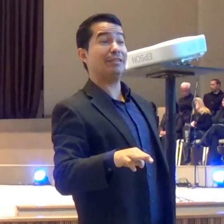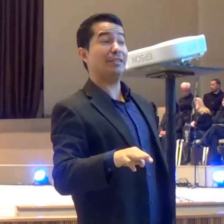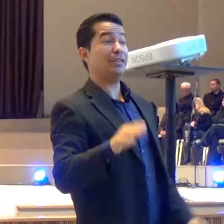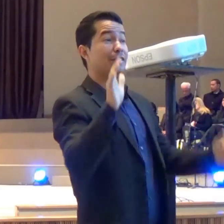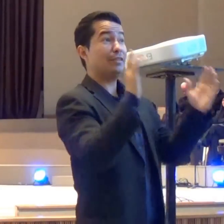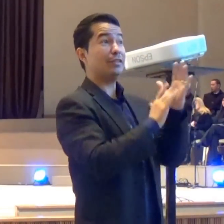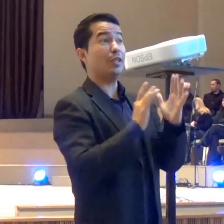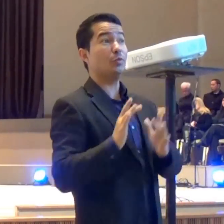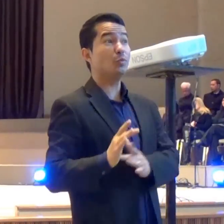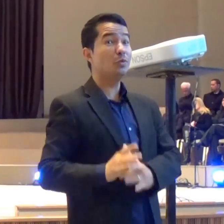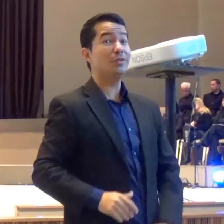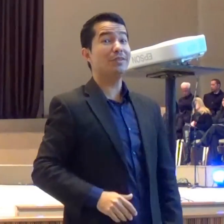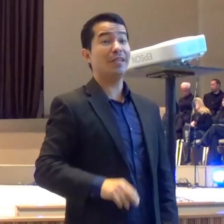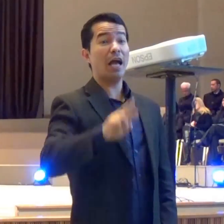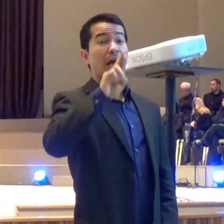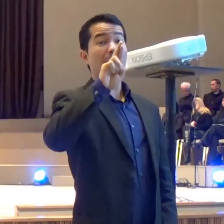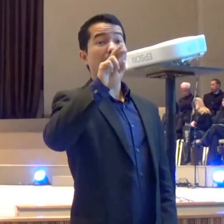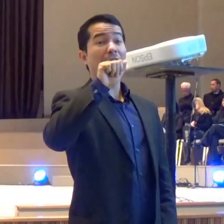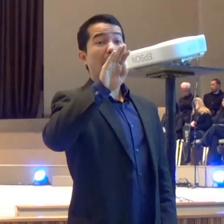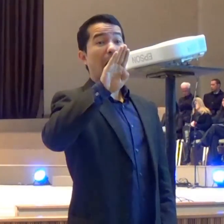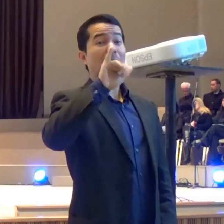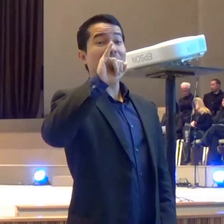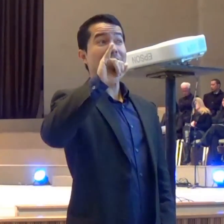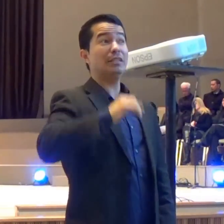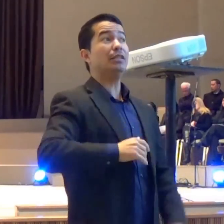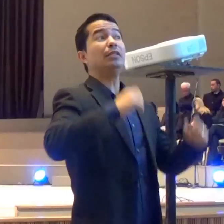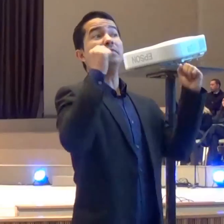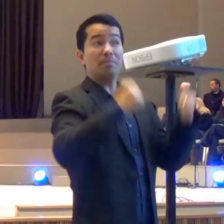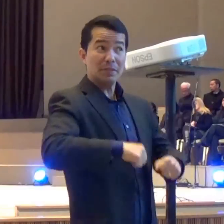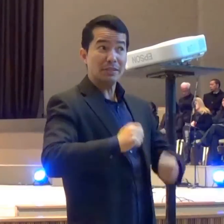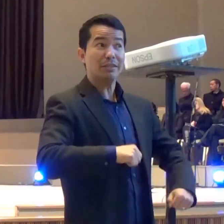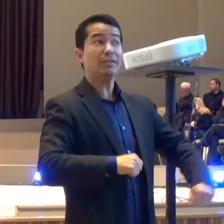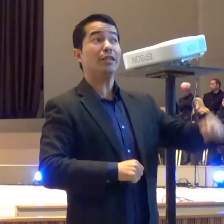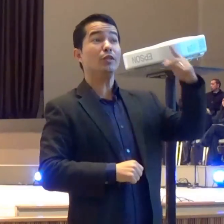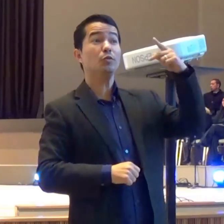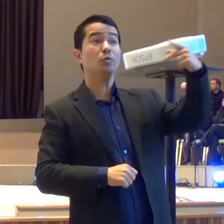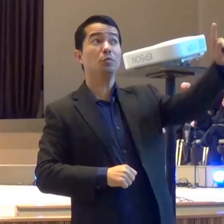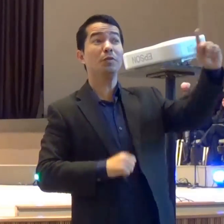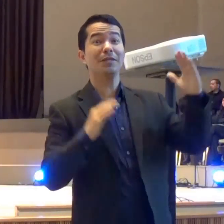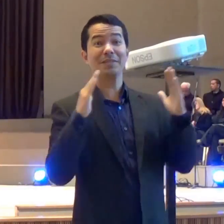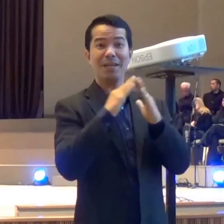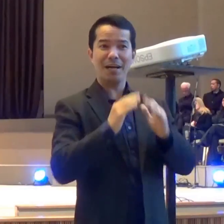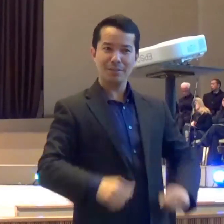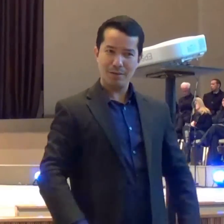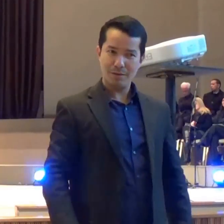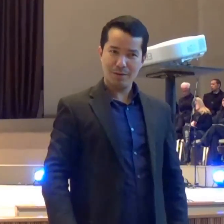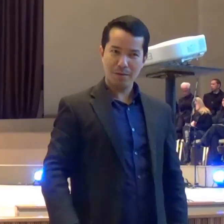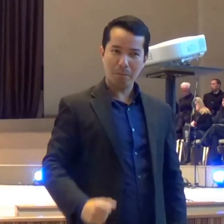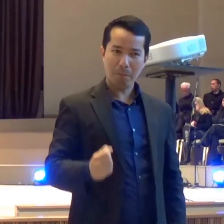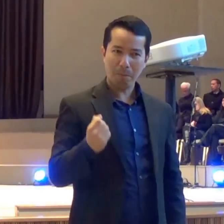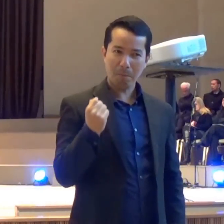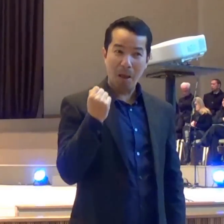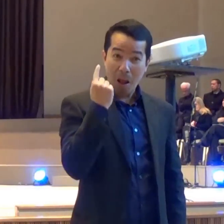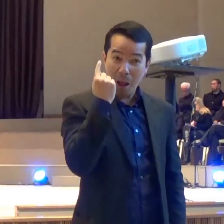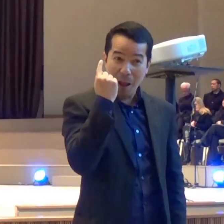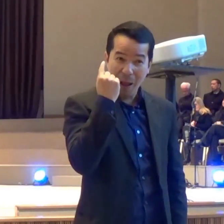está precisando da sala da sua casa Ou do salão de